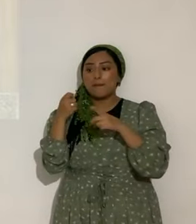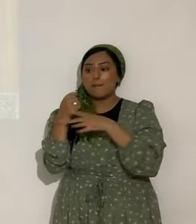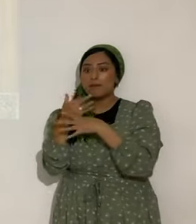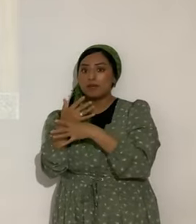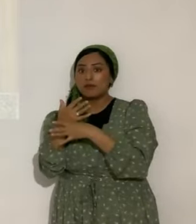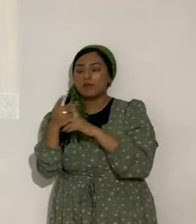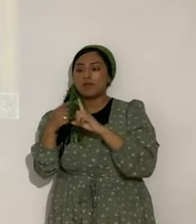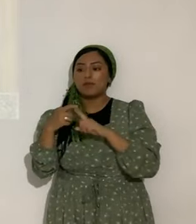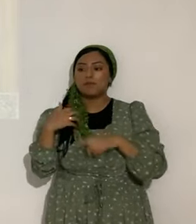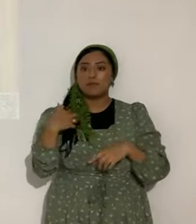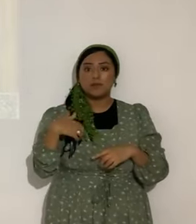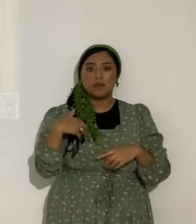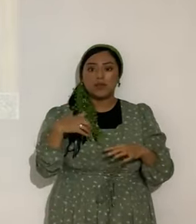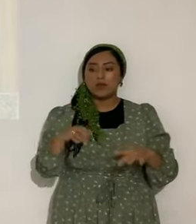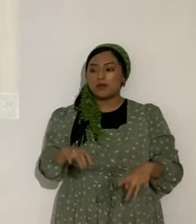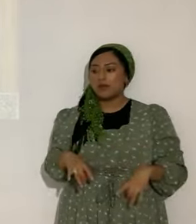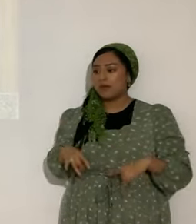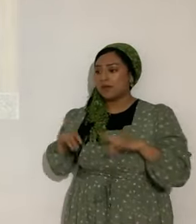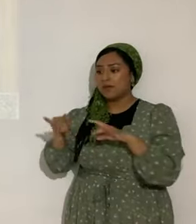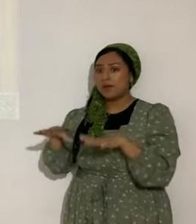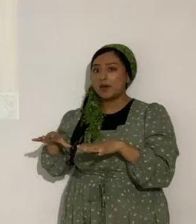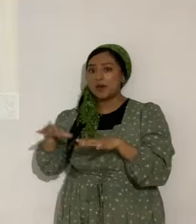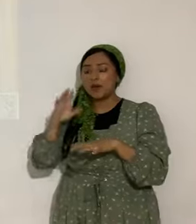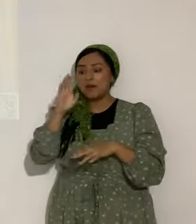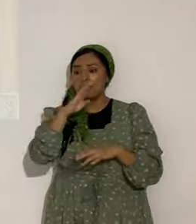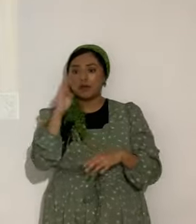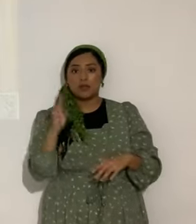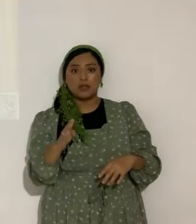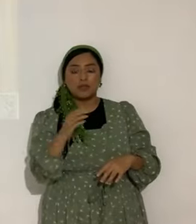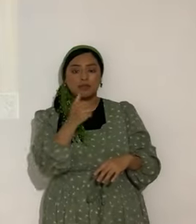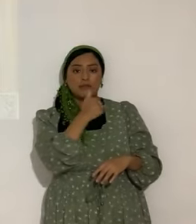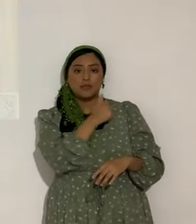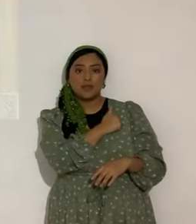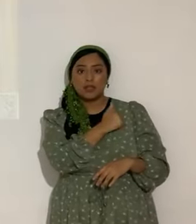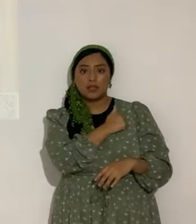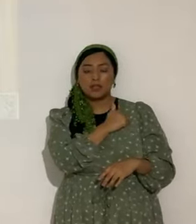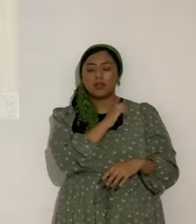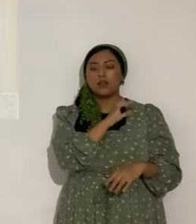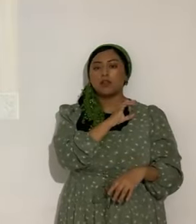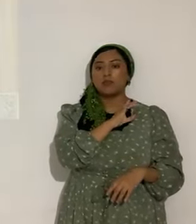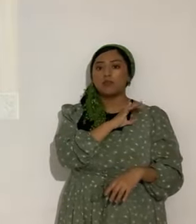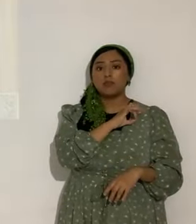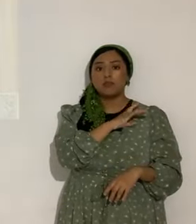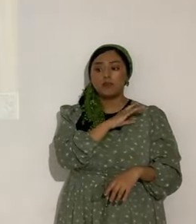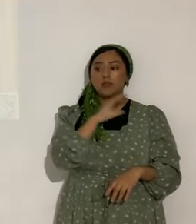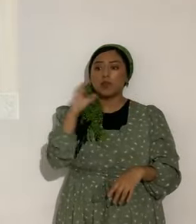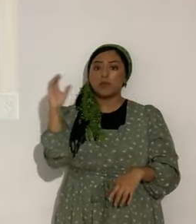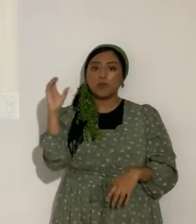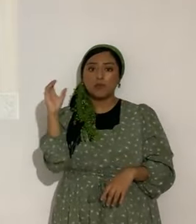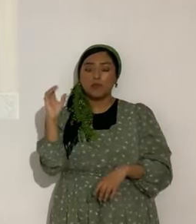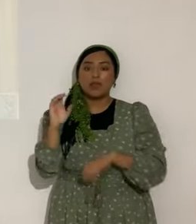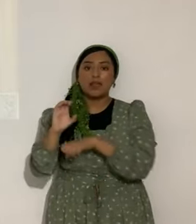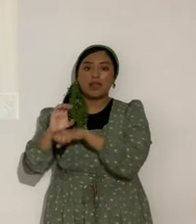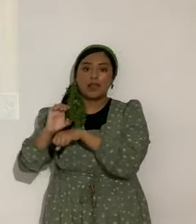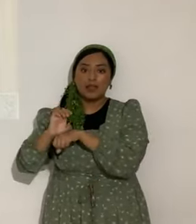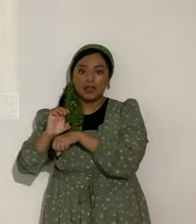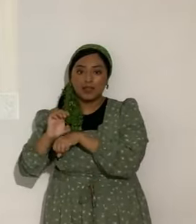Argentina, Australia, Bolivia, Bulgaria, Brasil, Canadá, Chile, Colombia, Costa Rica, Cuba, Ecuador, El Salvador, España, Estados Unidos,